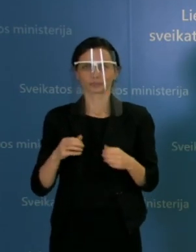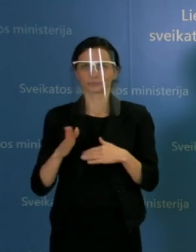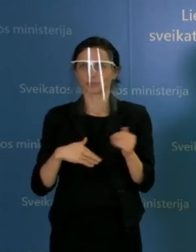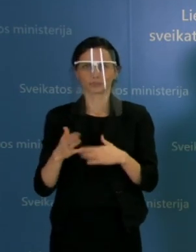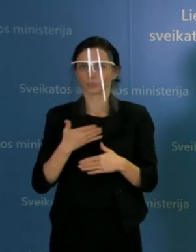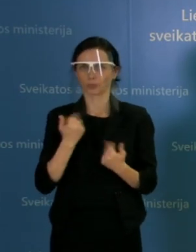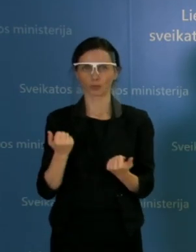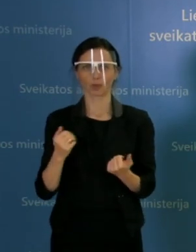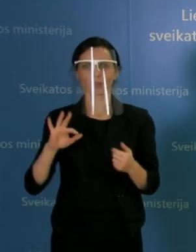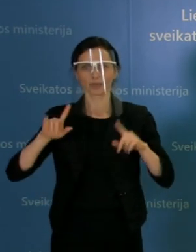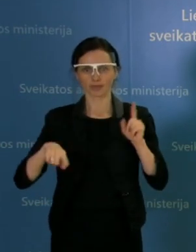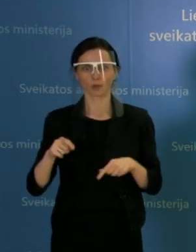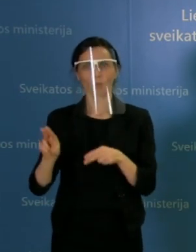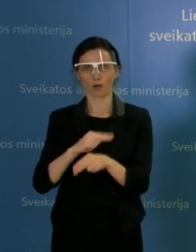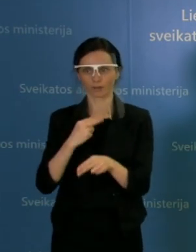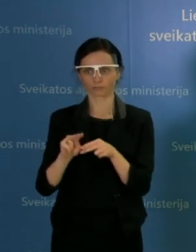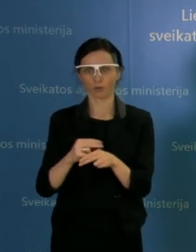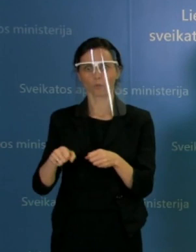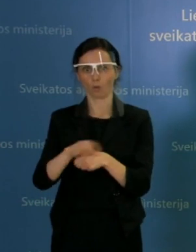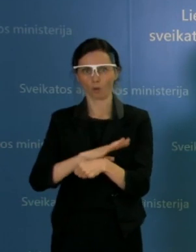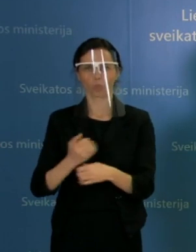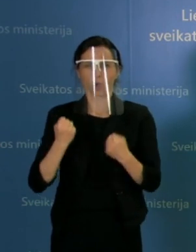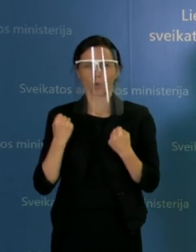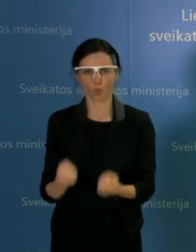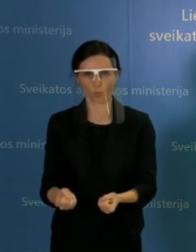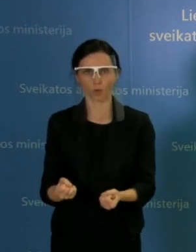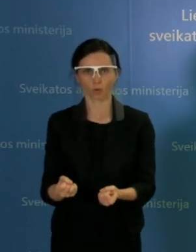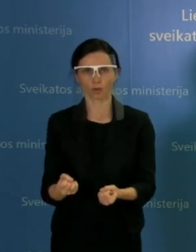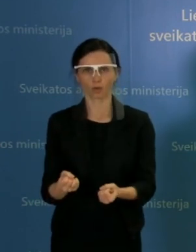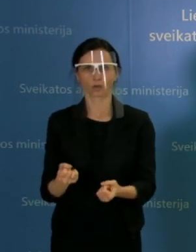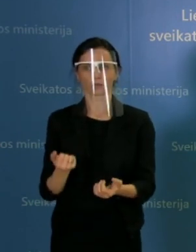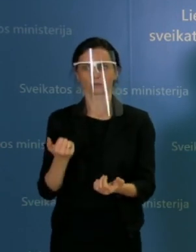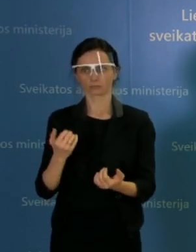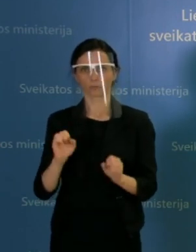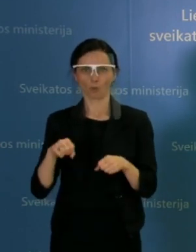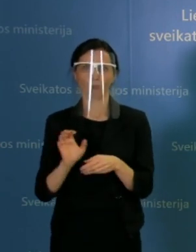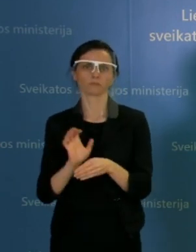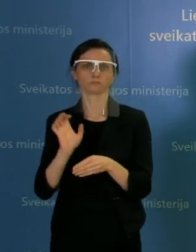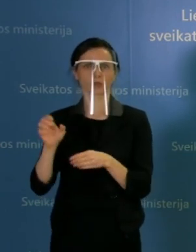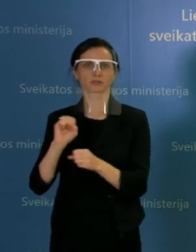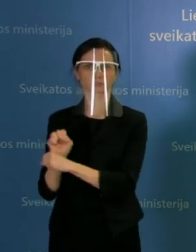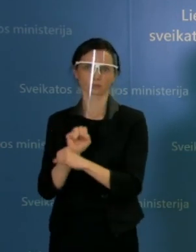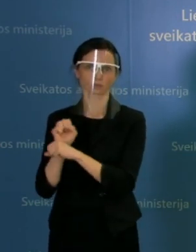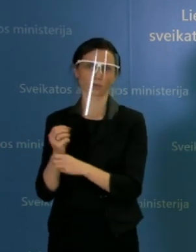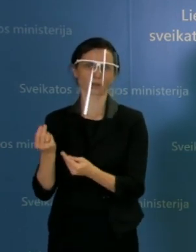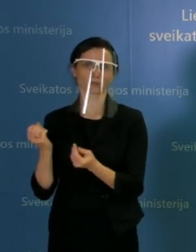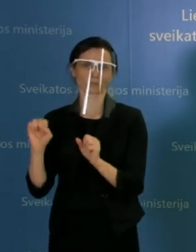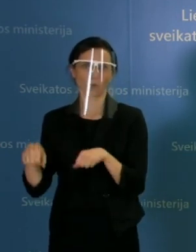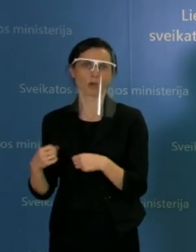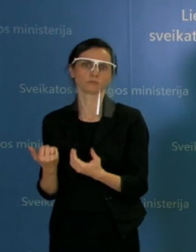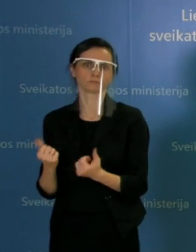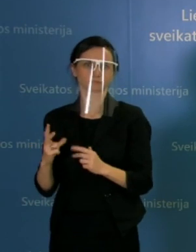reikalinga, matyti ir yra siunčiama. Nežinau, apie kokį dar papildomą siuntimą kalba